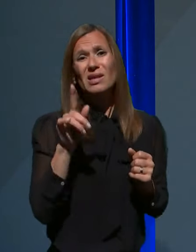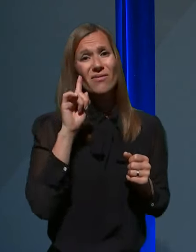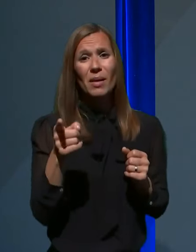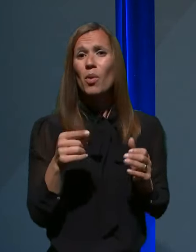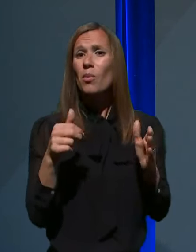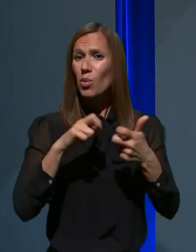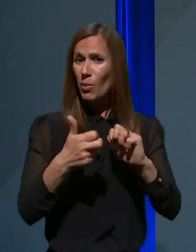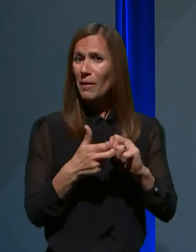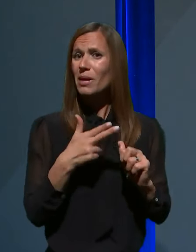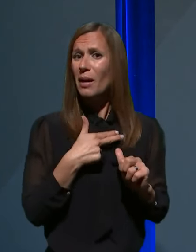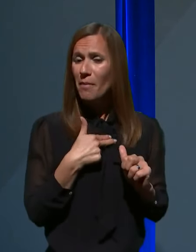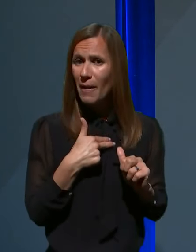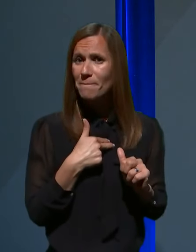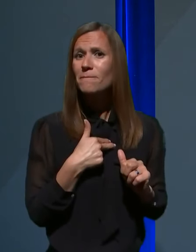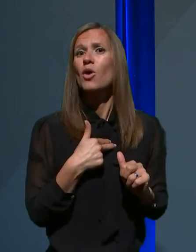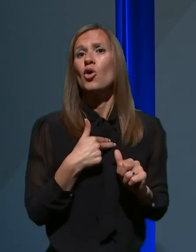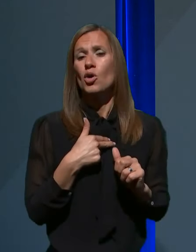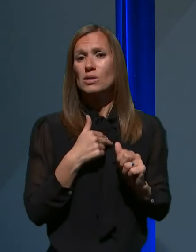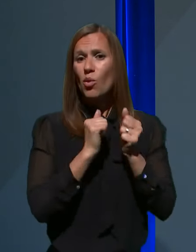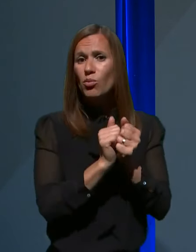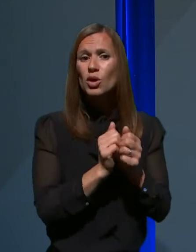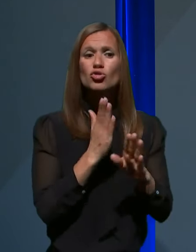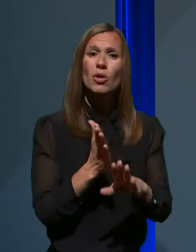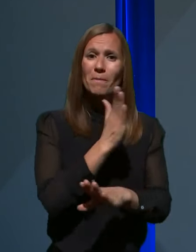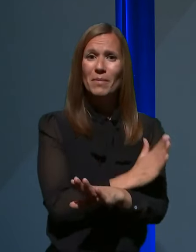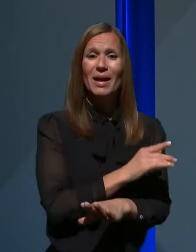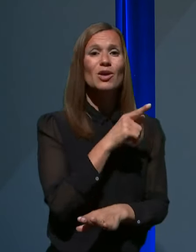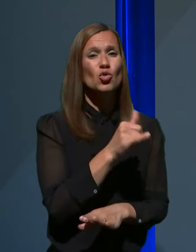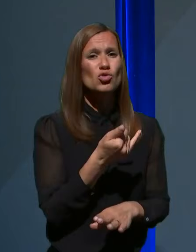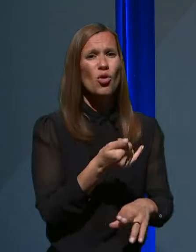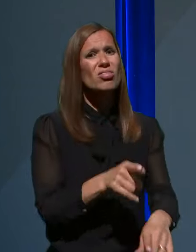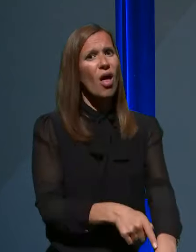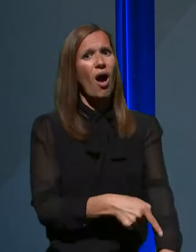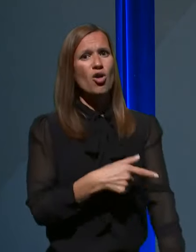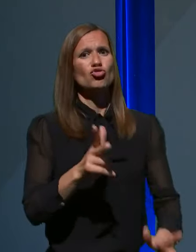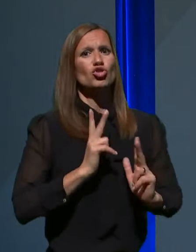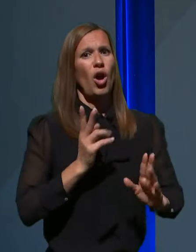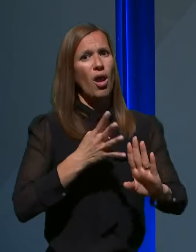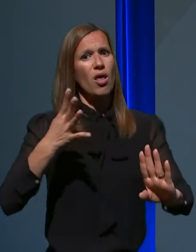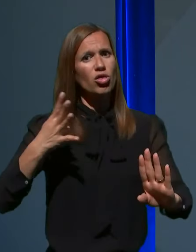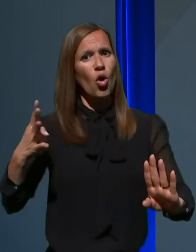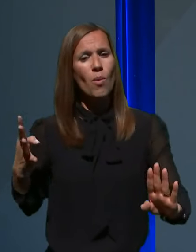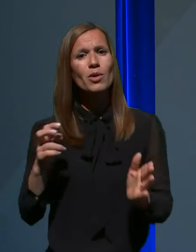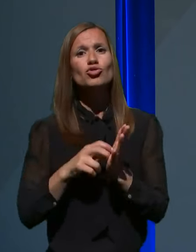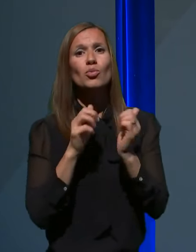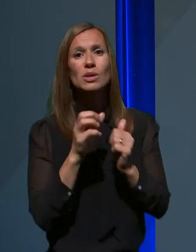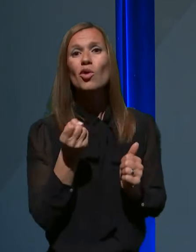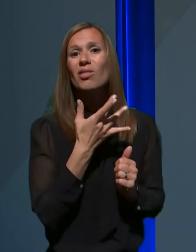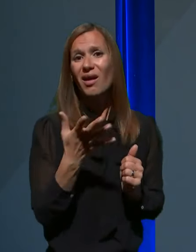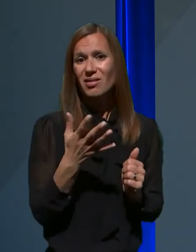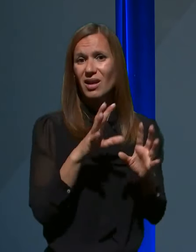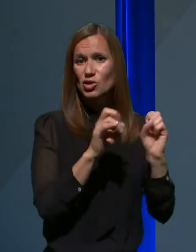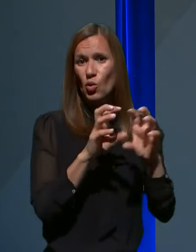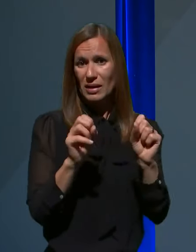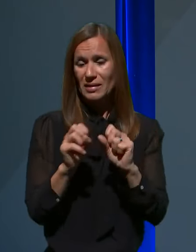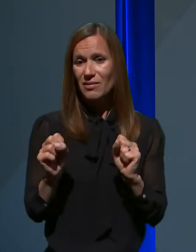imamo in s katerim smo se soočali že prej, to so daljše čakalne dobe, predvsem za nekatere storitve in